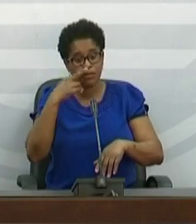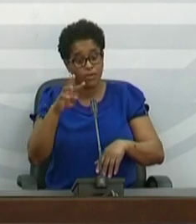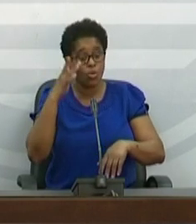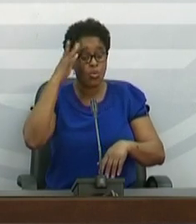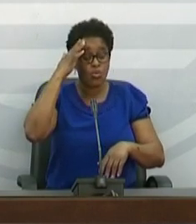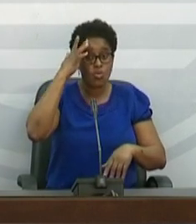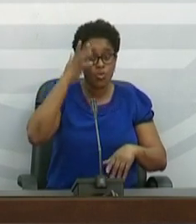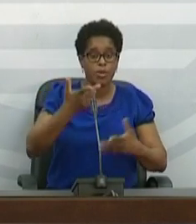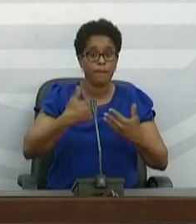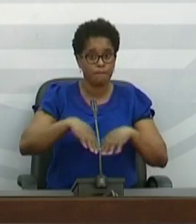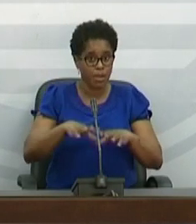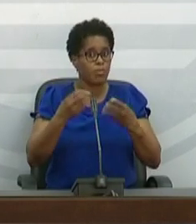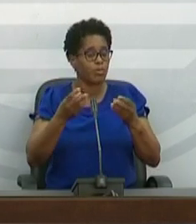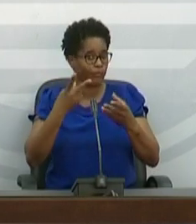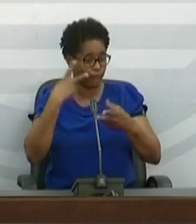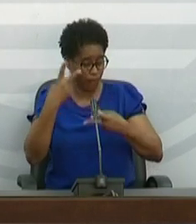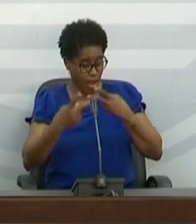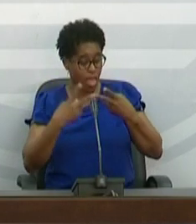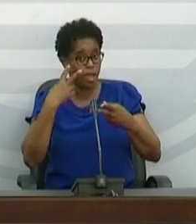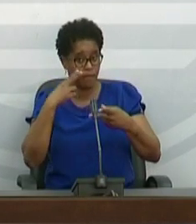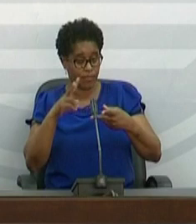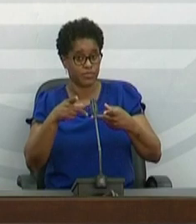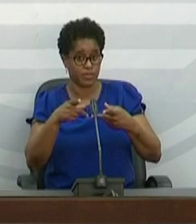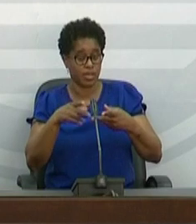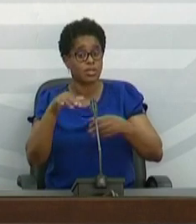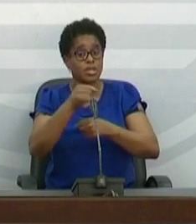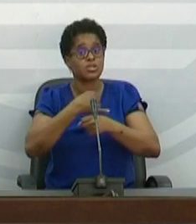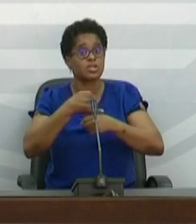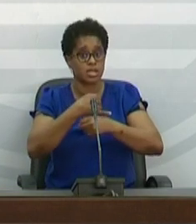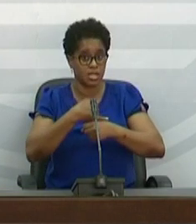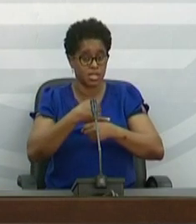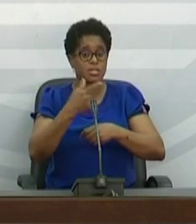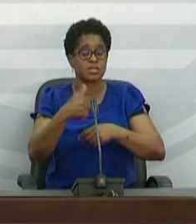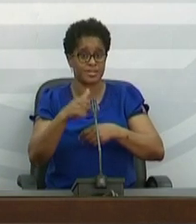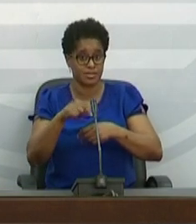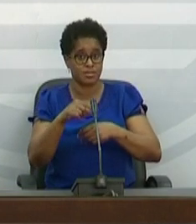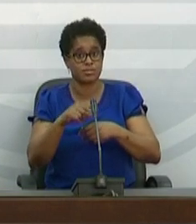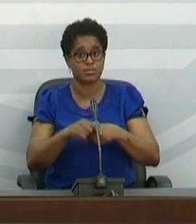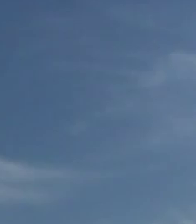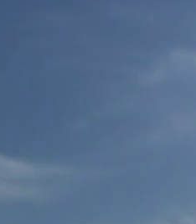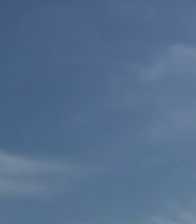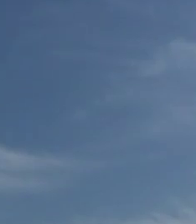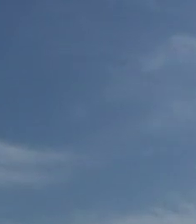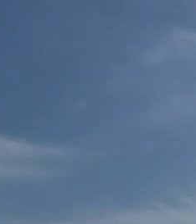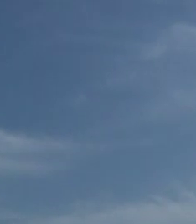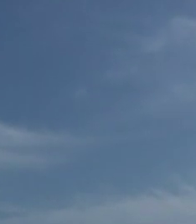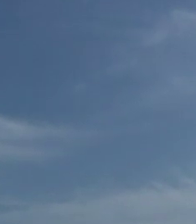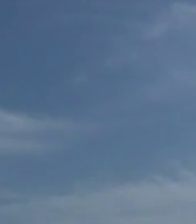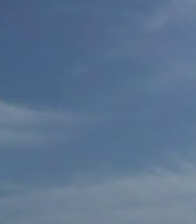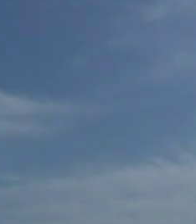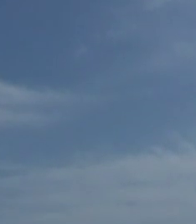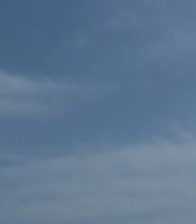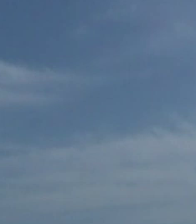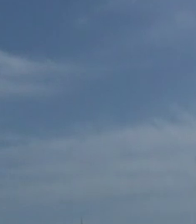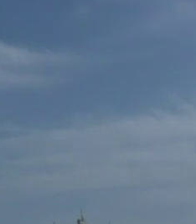números, mas bastante variável. O Diretor Nacional da Saúde explicou que a distribuição das vacinas através da iniciativa